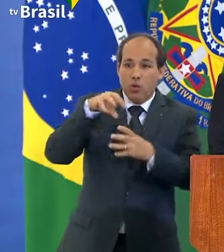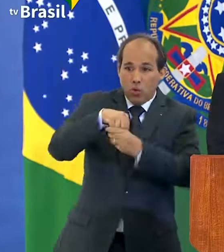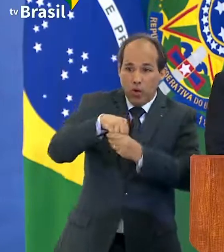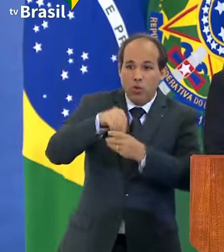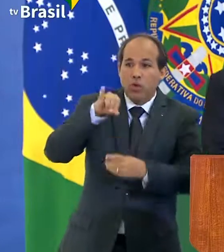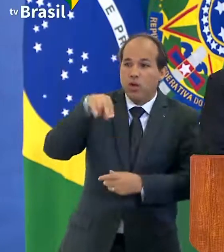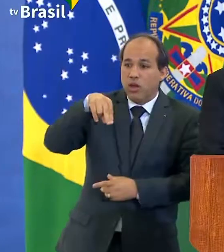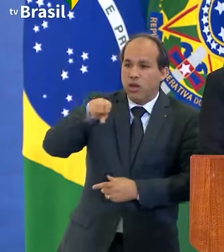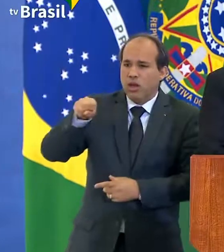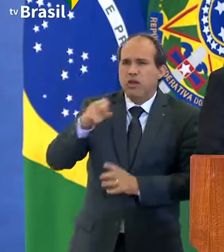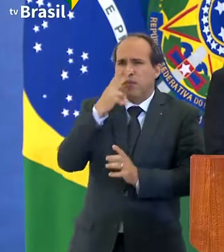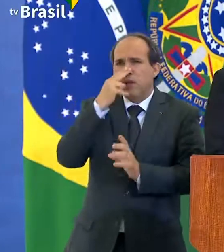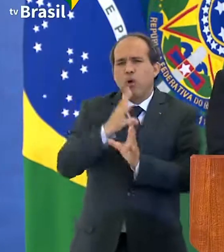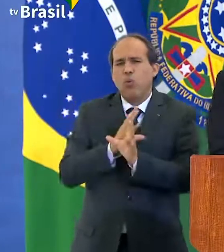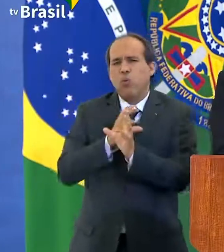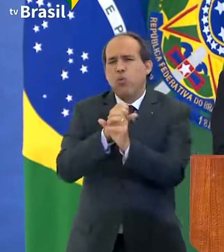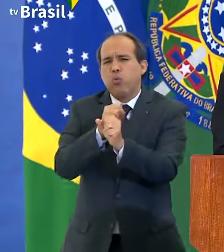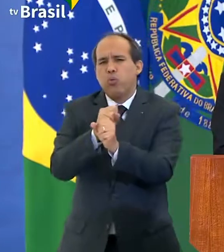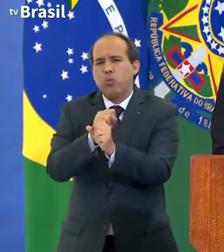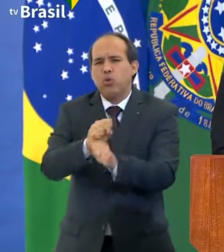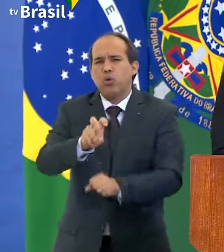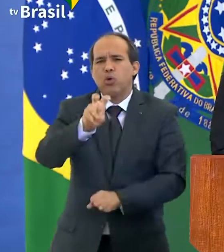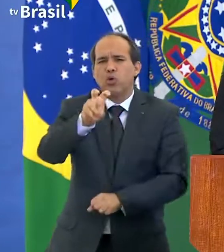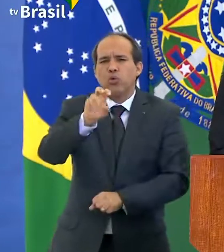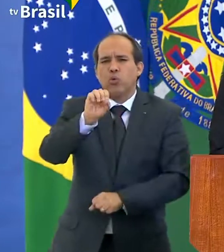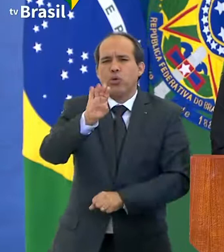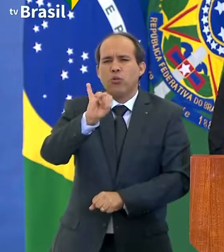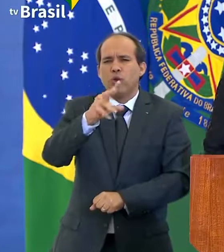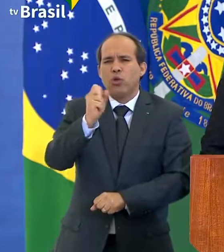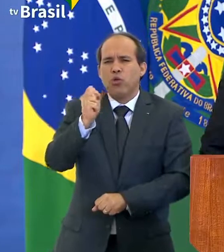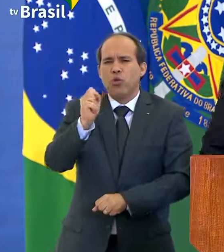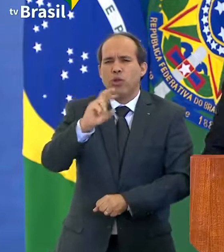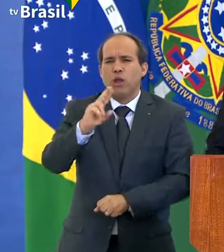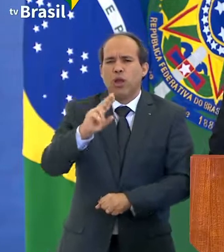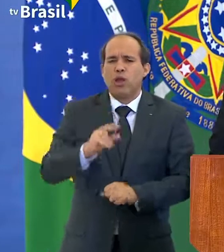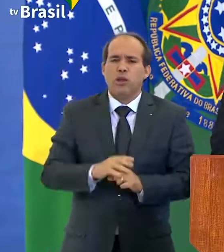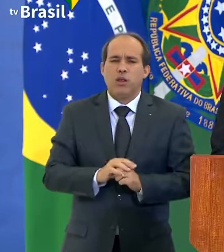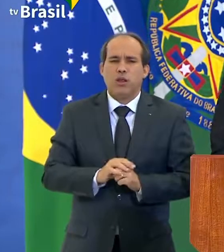isso equivale a aproximadamente 50 bilhões de reais.